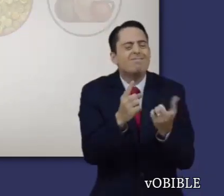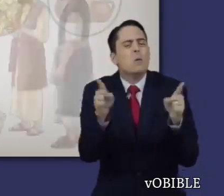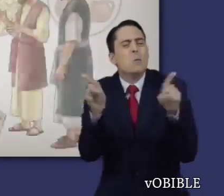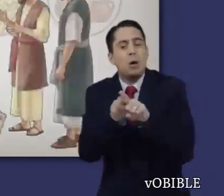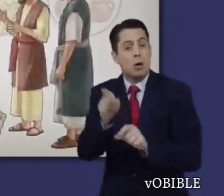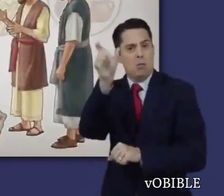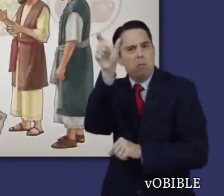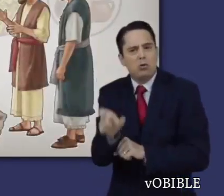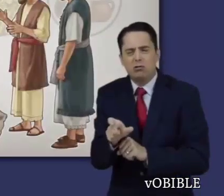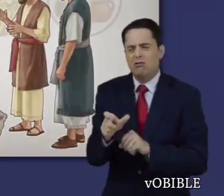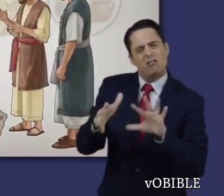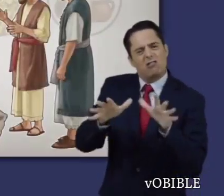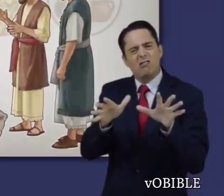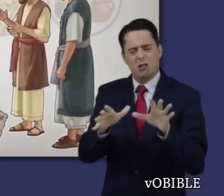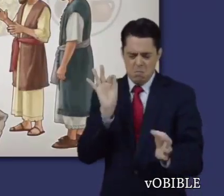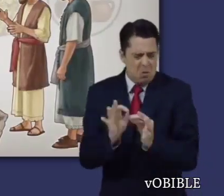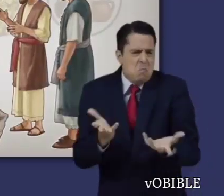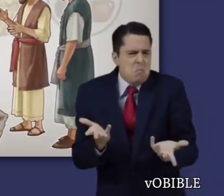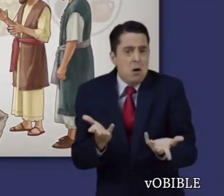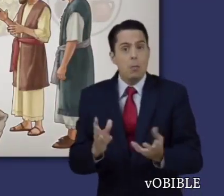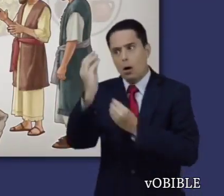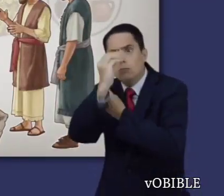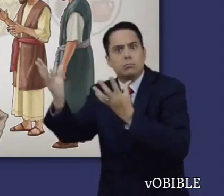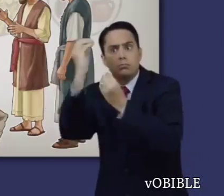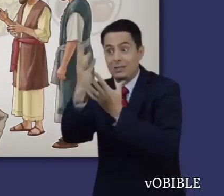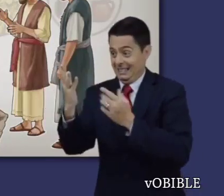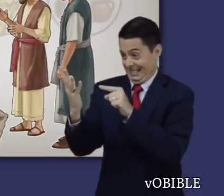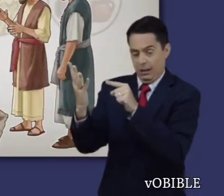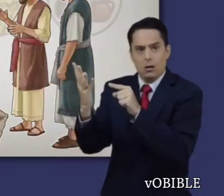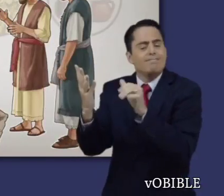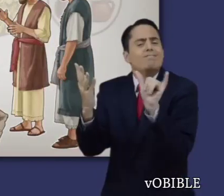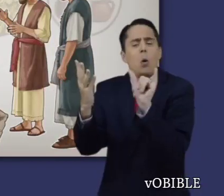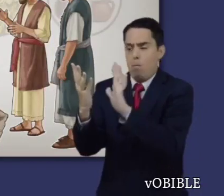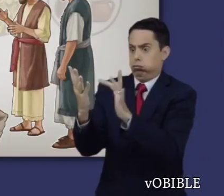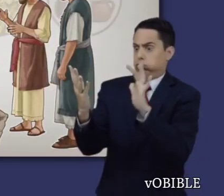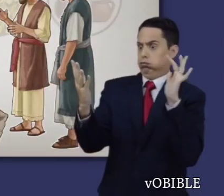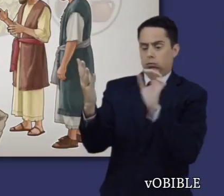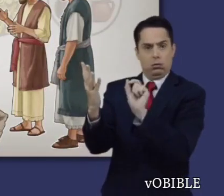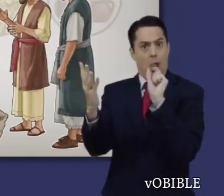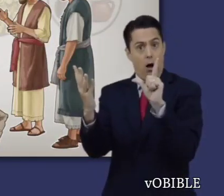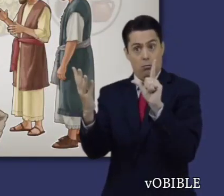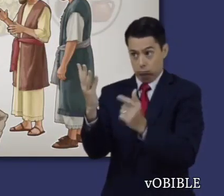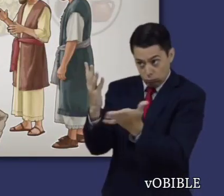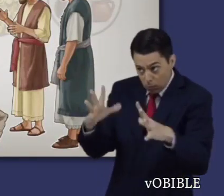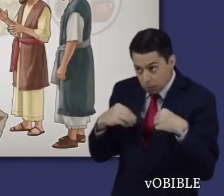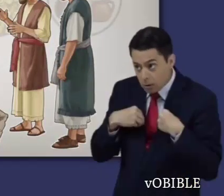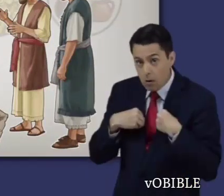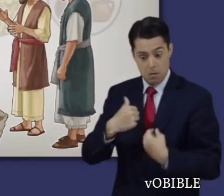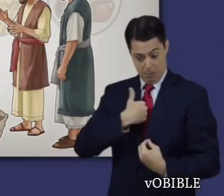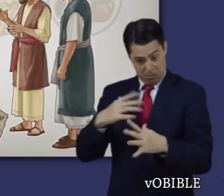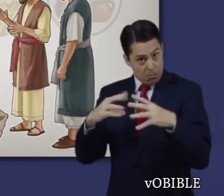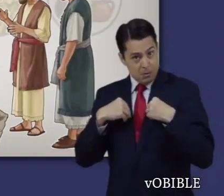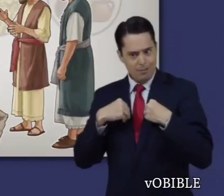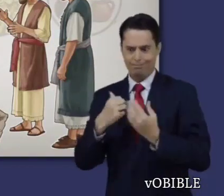aunque solo somos vasos de barro imperfectos el mensaje que predicamos puede significar vida eterna para nosotros y para